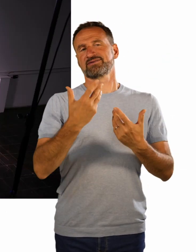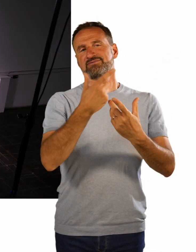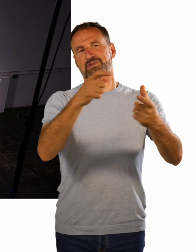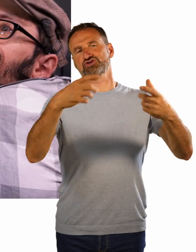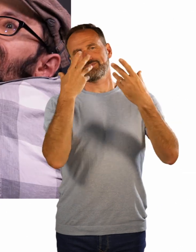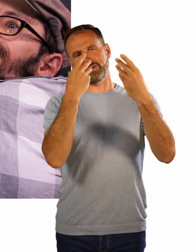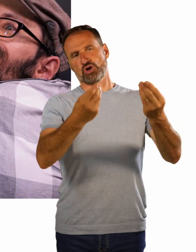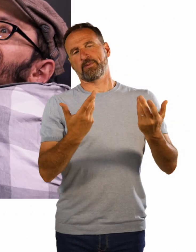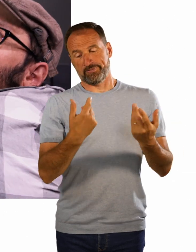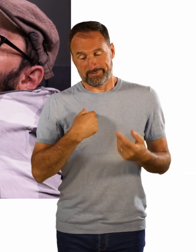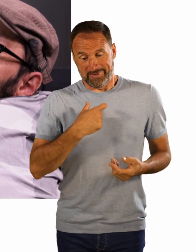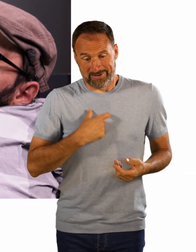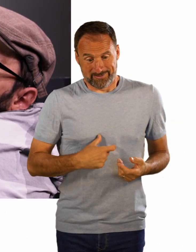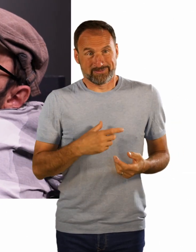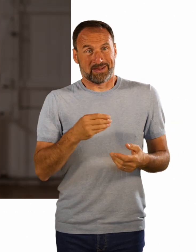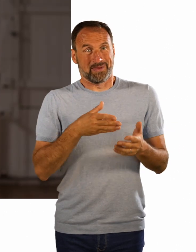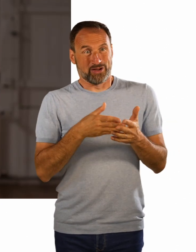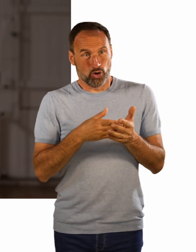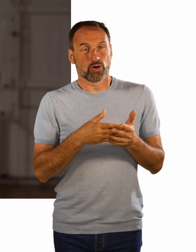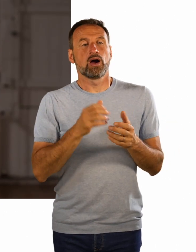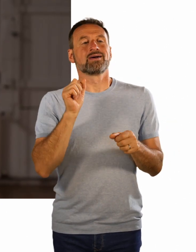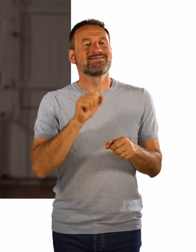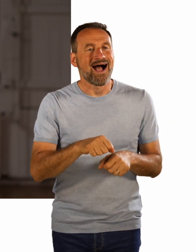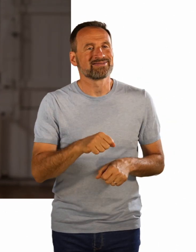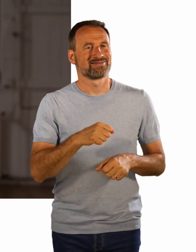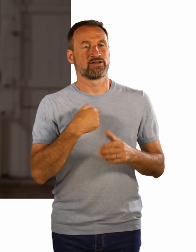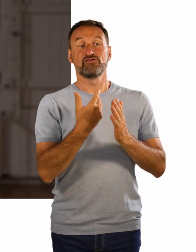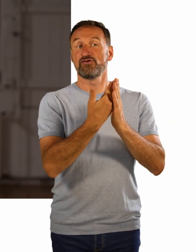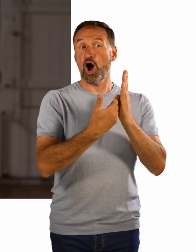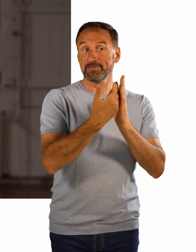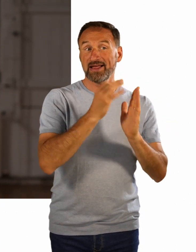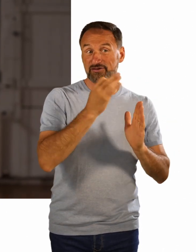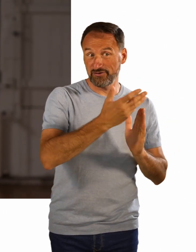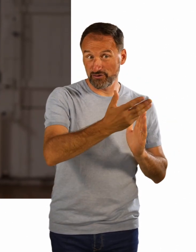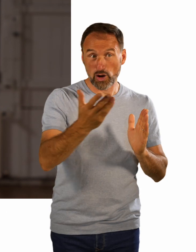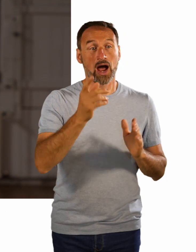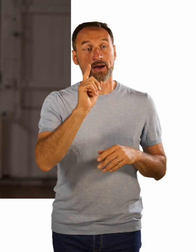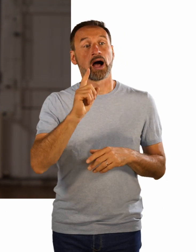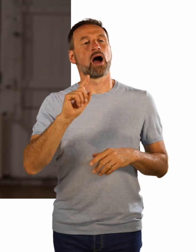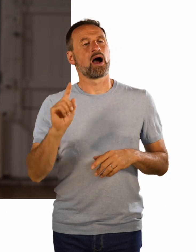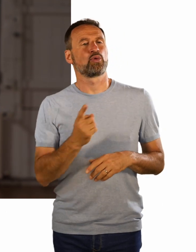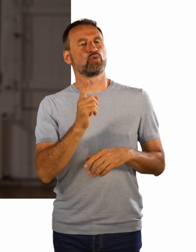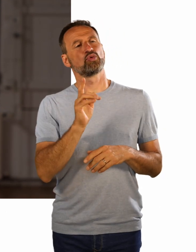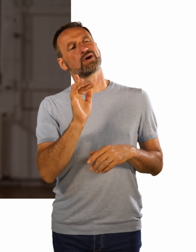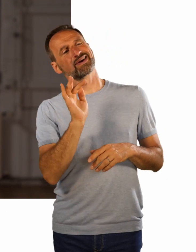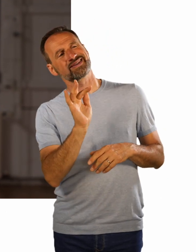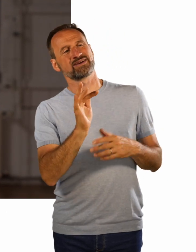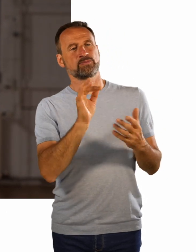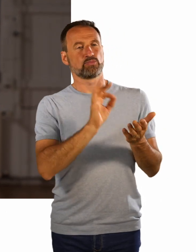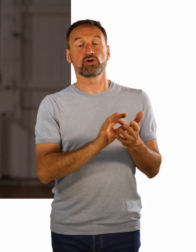auch ein kritischer Punkt. Aber Frau Merkt, Irmgard Merkt, sie hat gesagt, wir haben Inklusion erst erreicht,